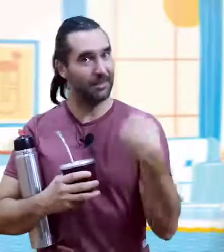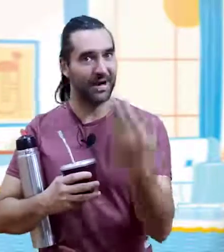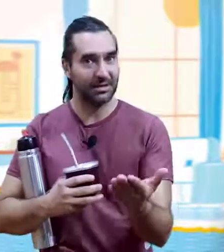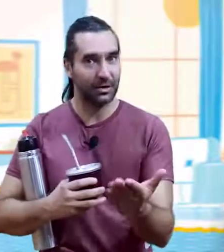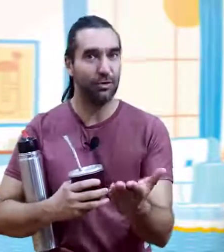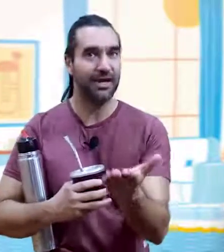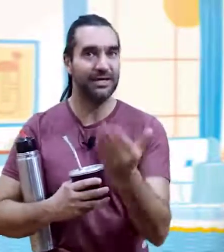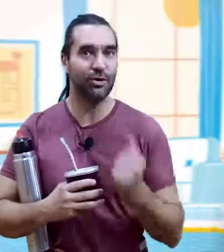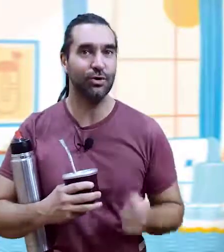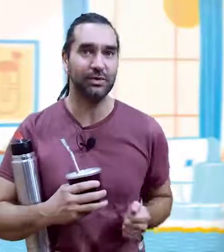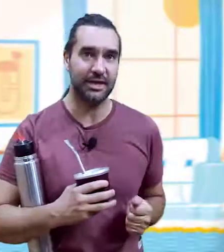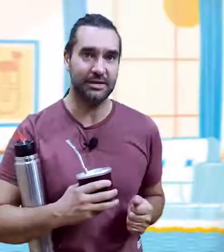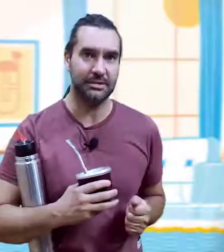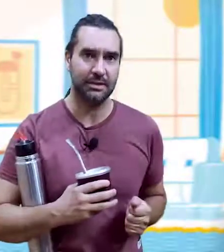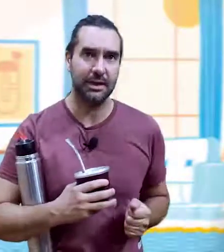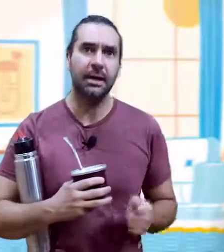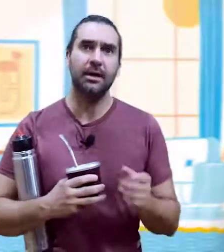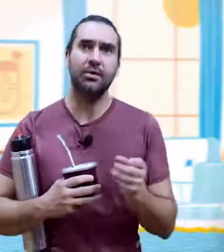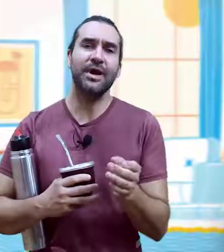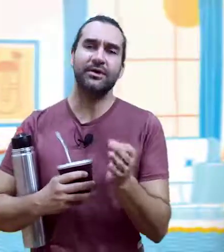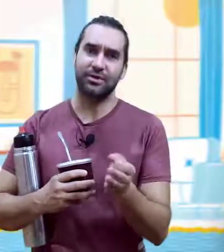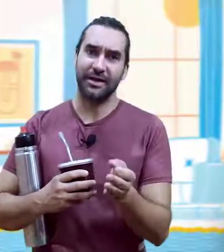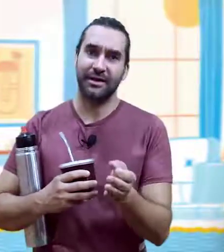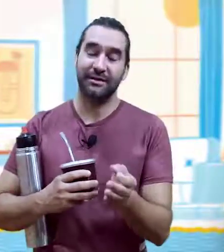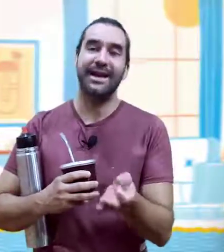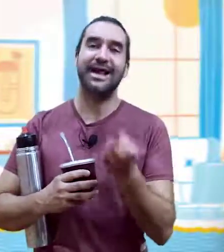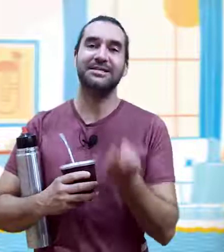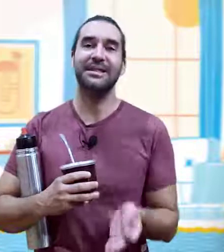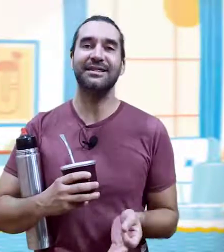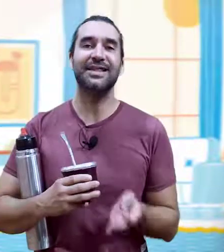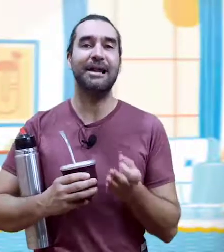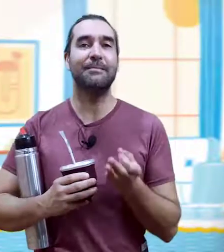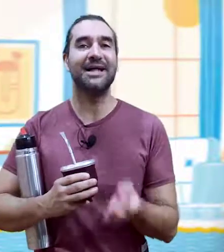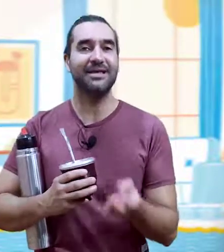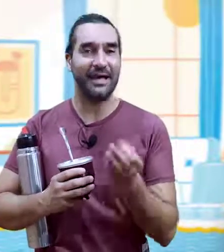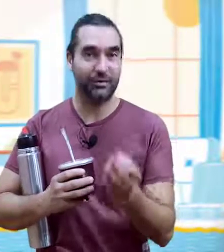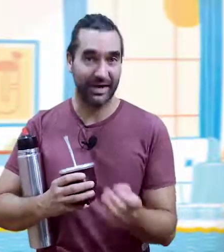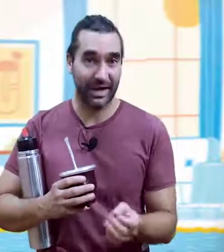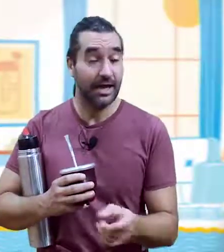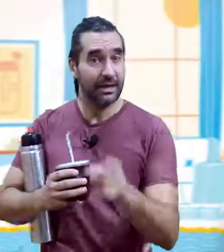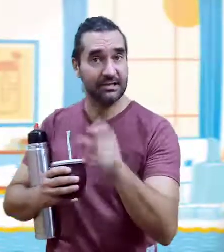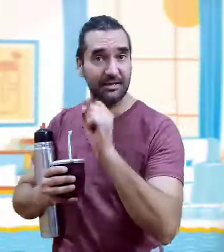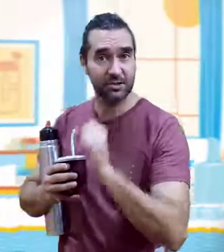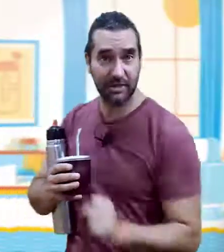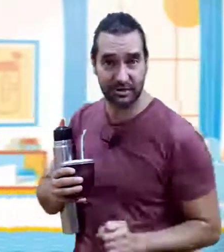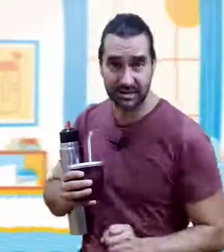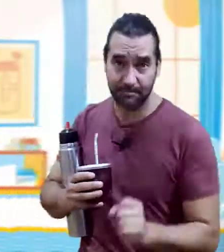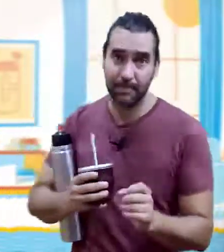compartir justamente con ustedes, una historia. La leyenda del mate y la luna. Que dice más o menos así.